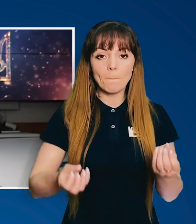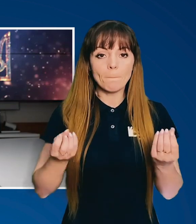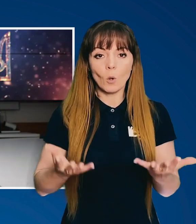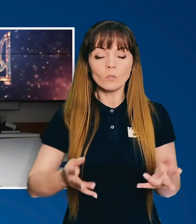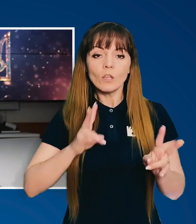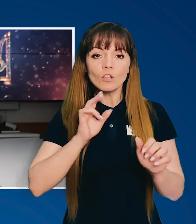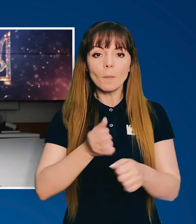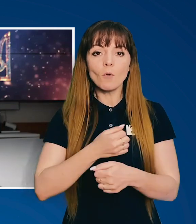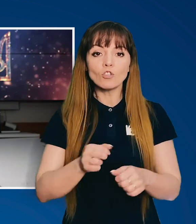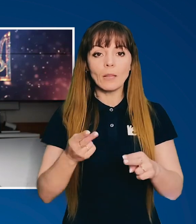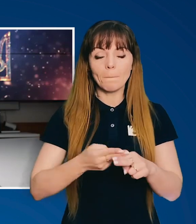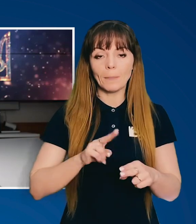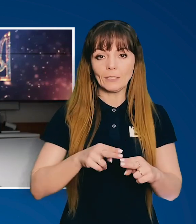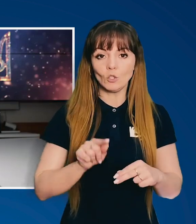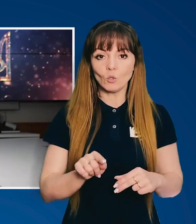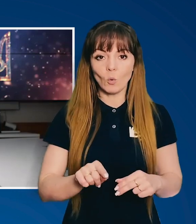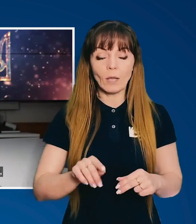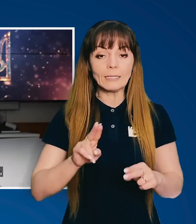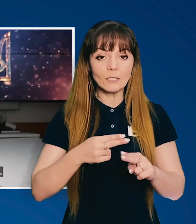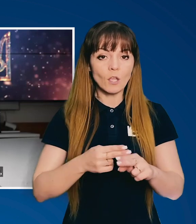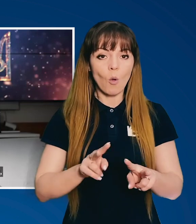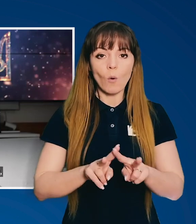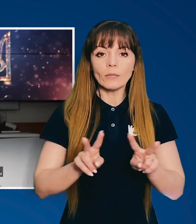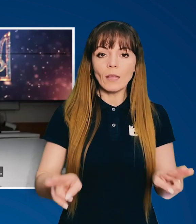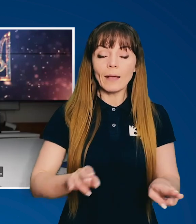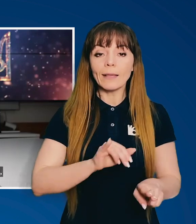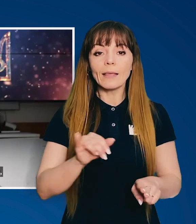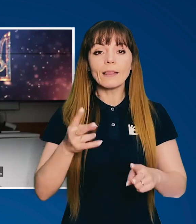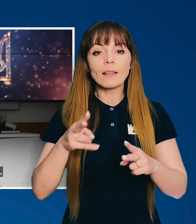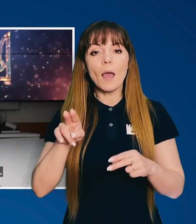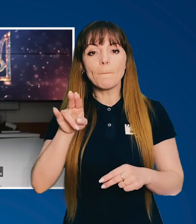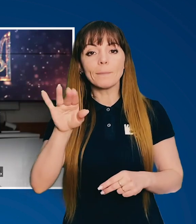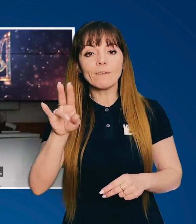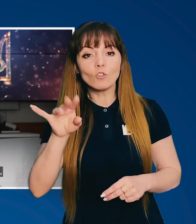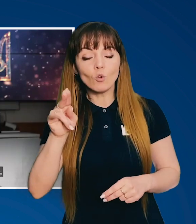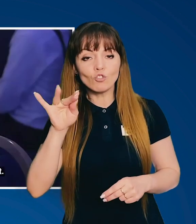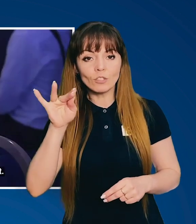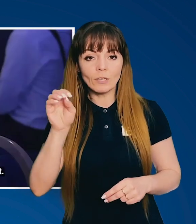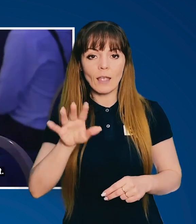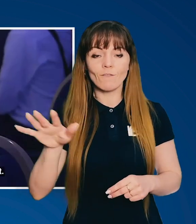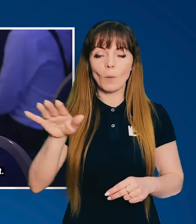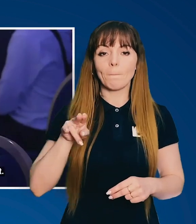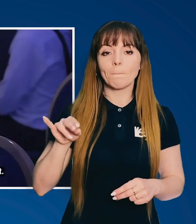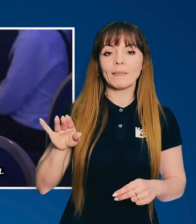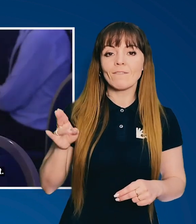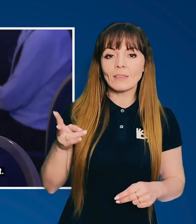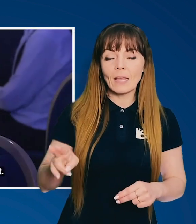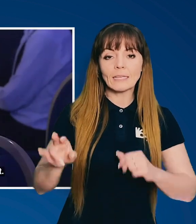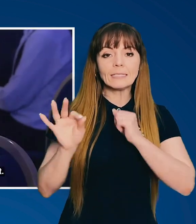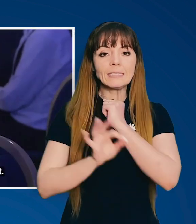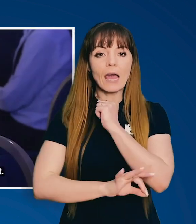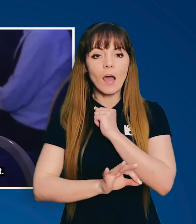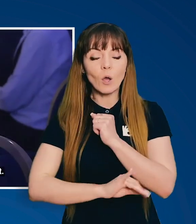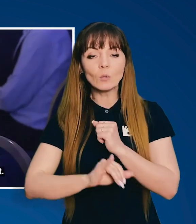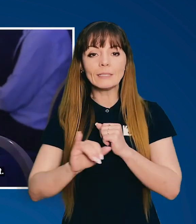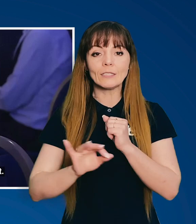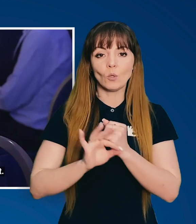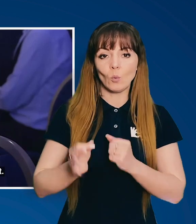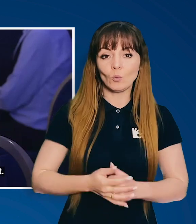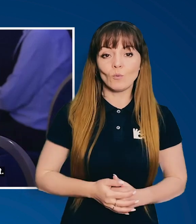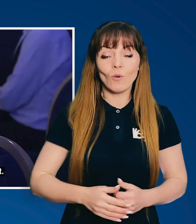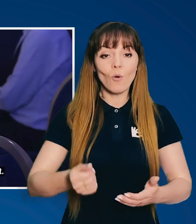Безпека просто неможлива без цього. Причому це однакова і для Півночі Європи, і для Півдня, і для